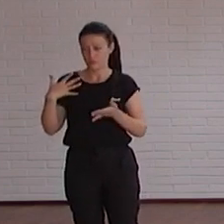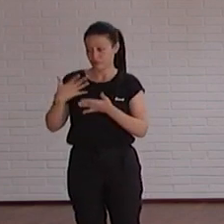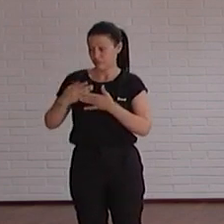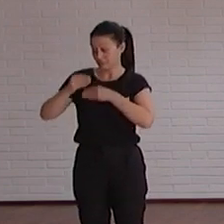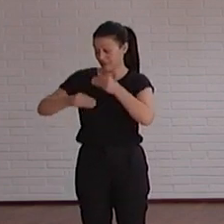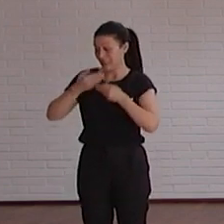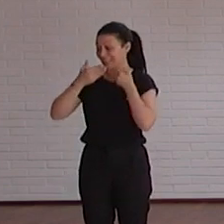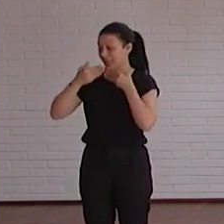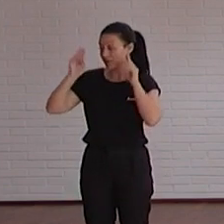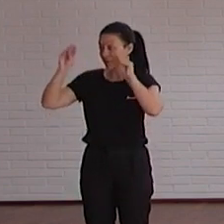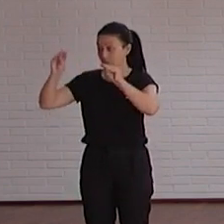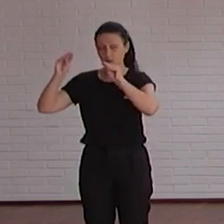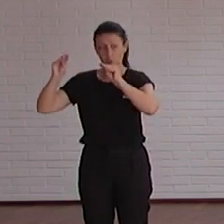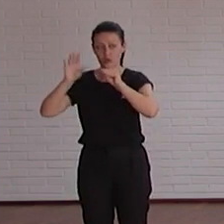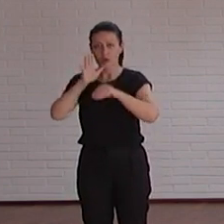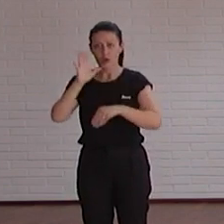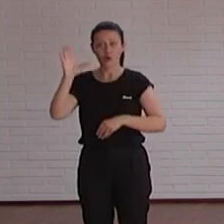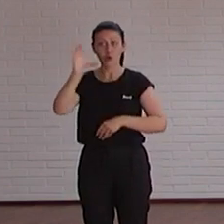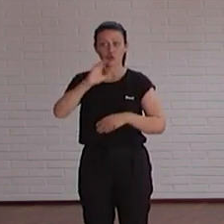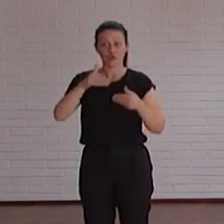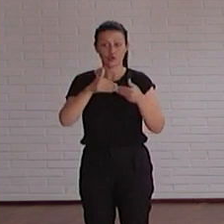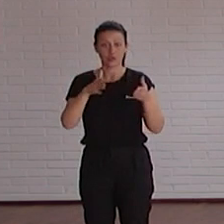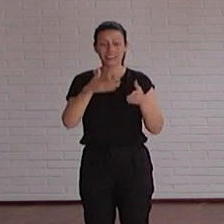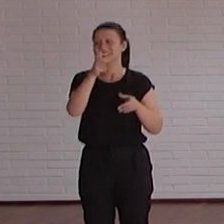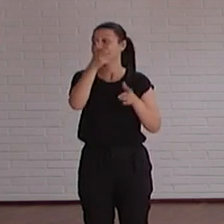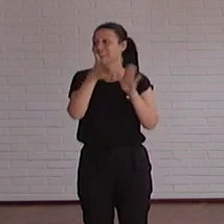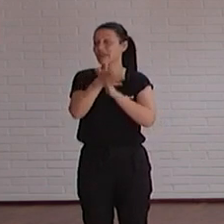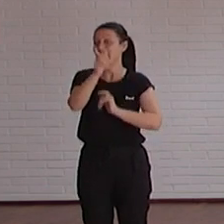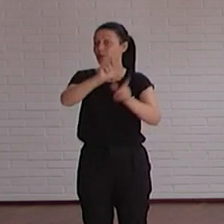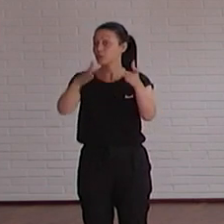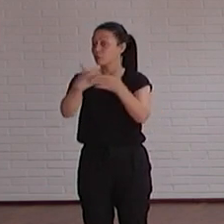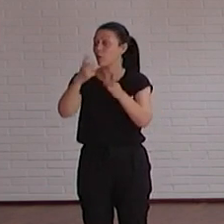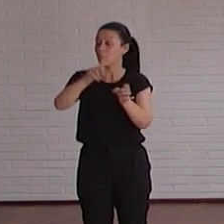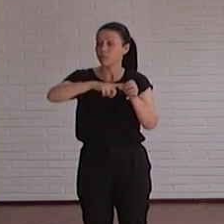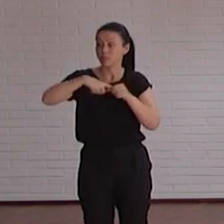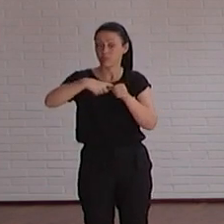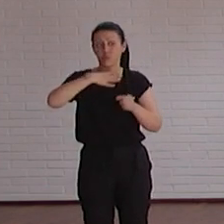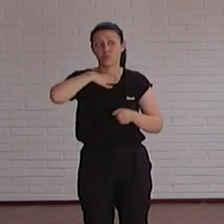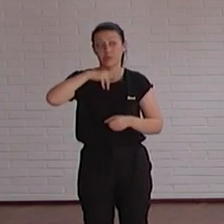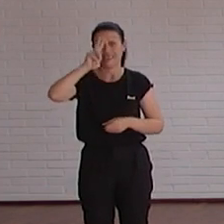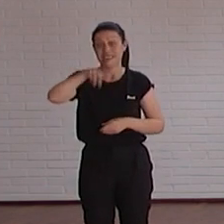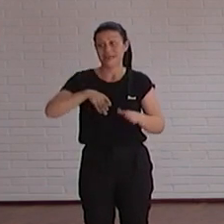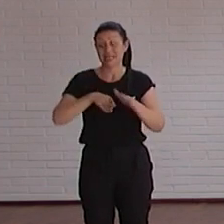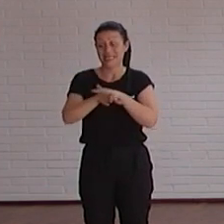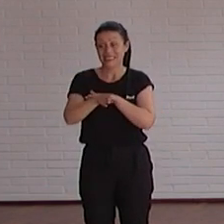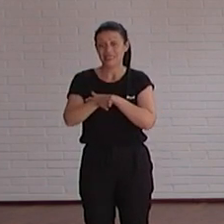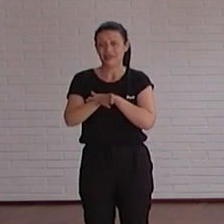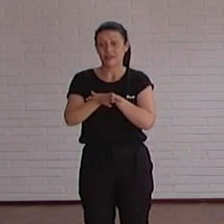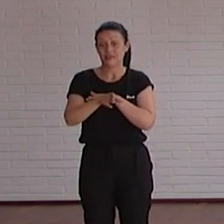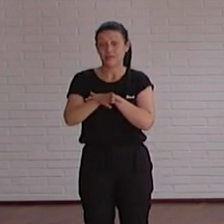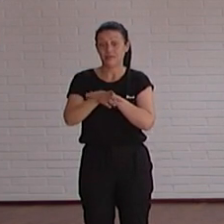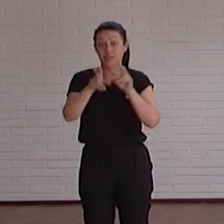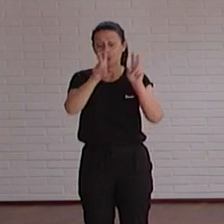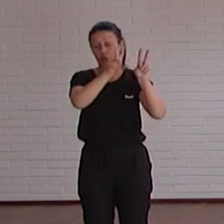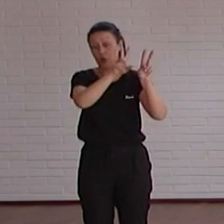formación ahora mismo hay cursos en abierto que cualquier persona nos puede hacer y luego también la accesibilidad también está en los